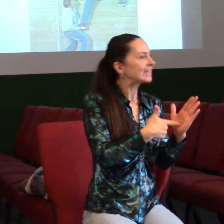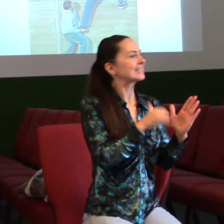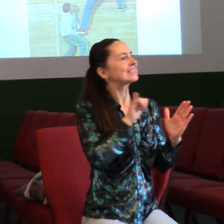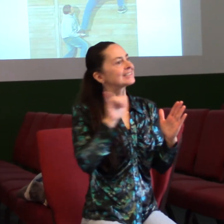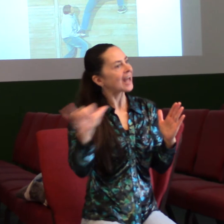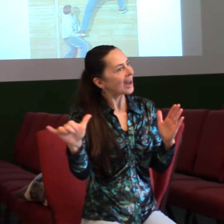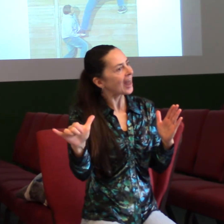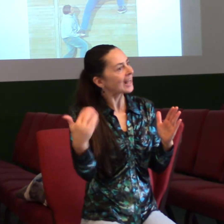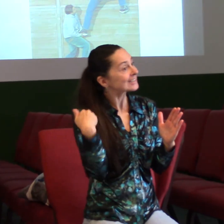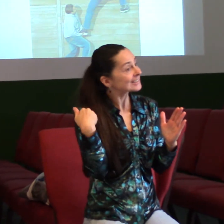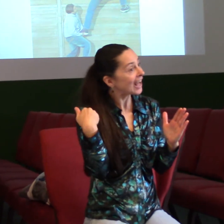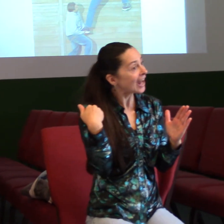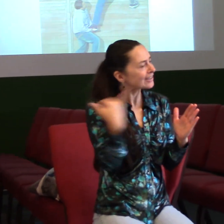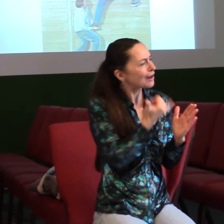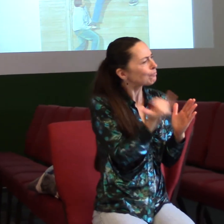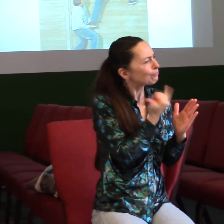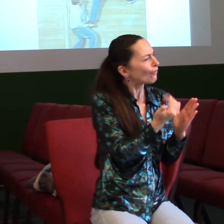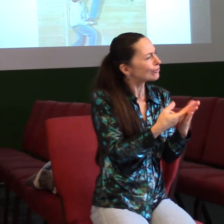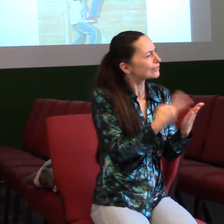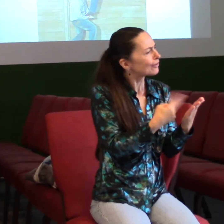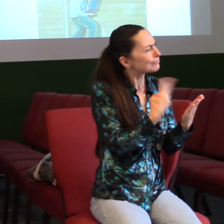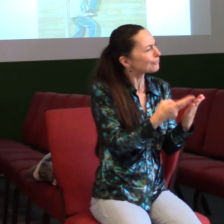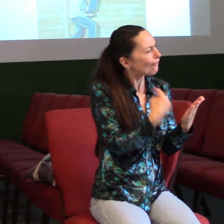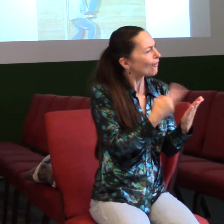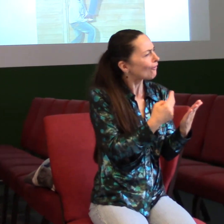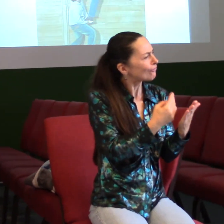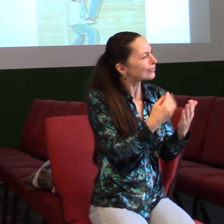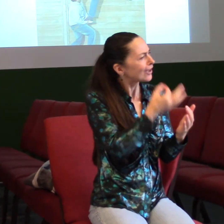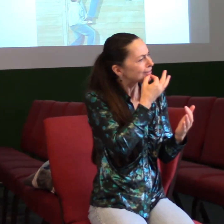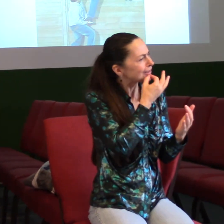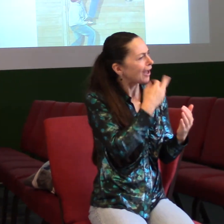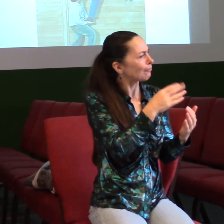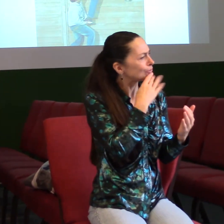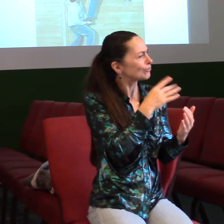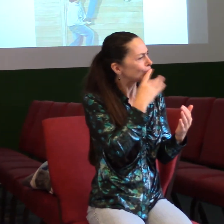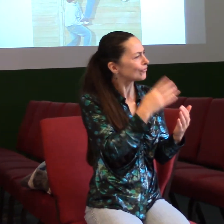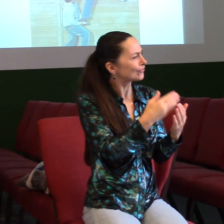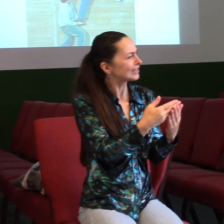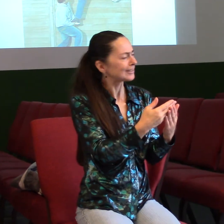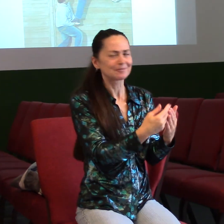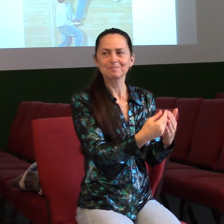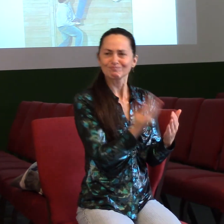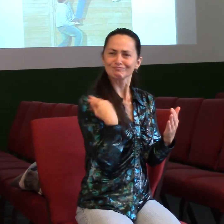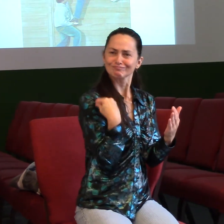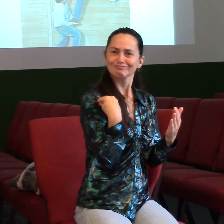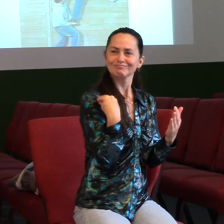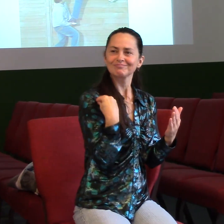nám pořád mluví. A mám rád různé webové stránky o nějakých vztazích a o růstu